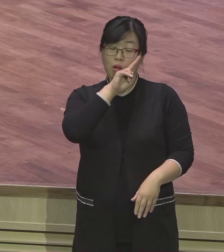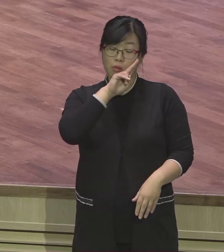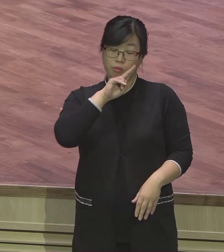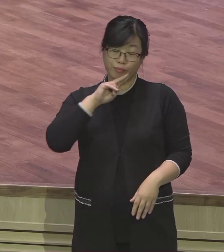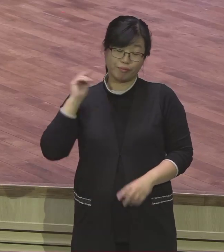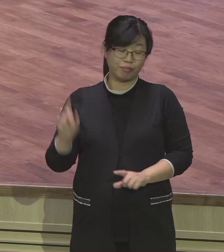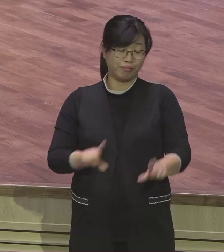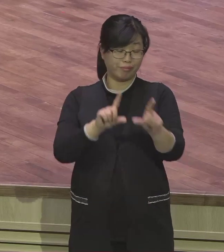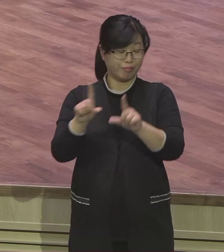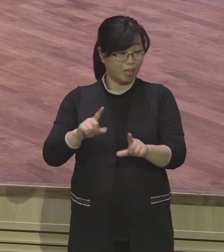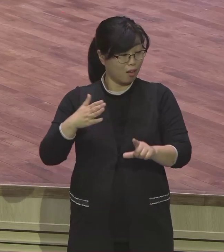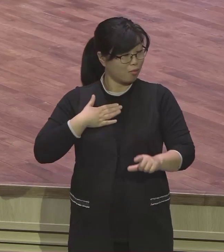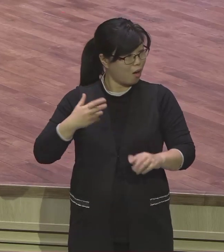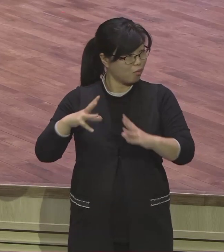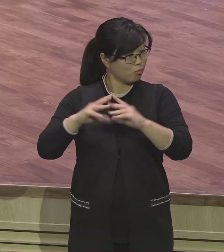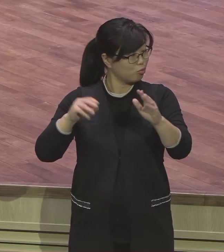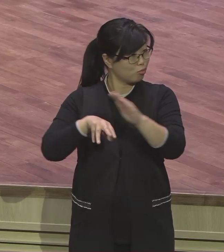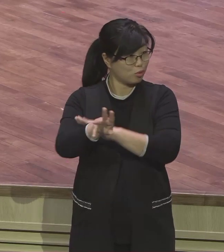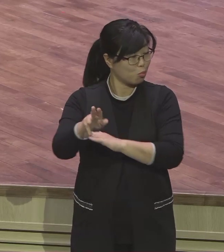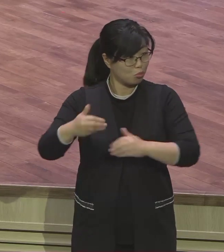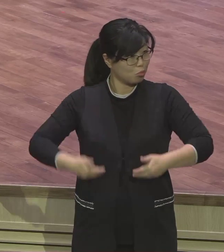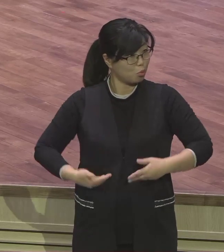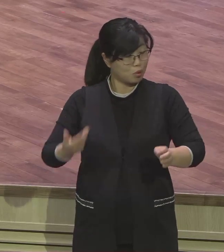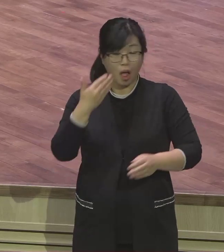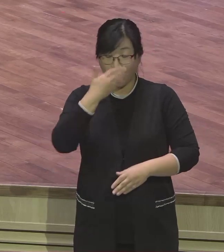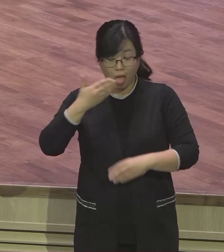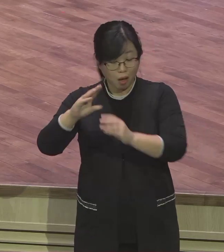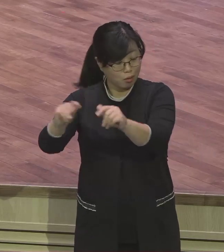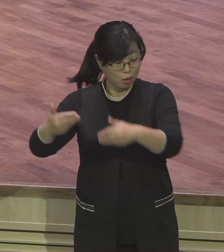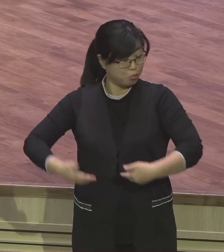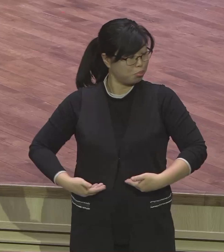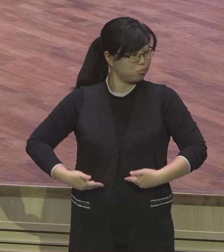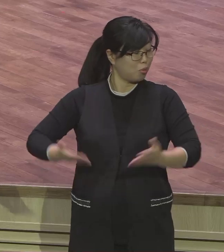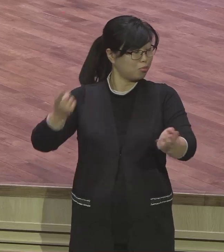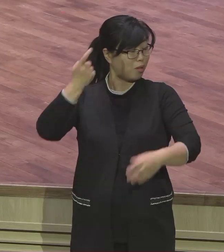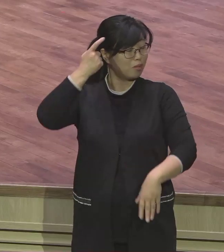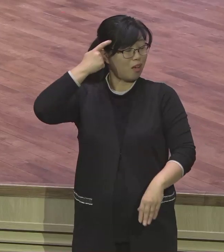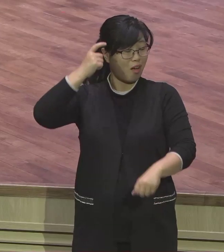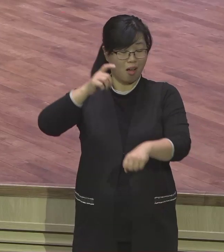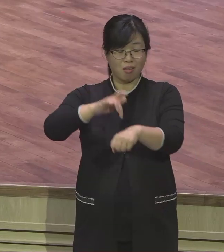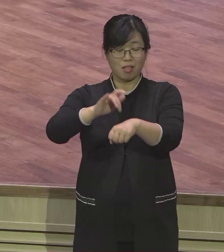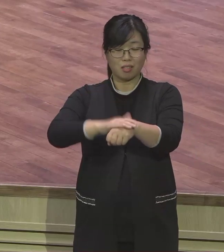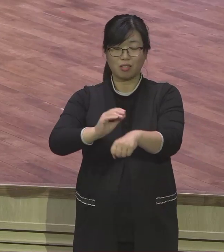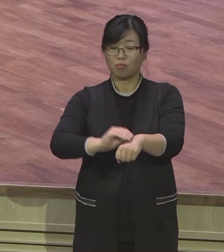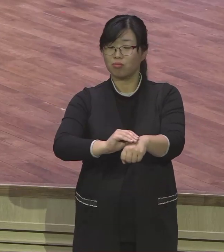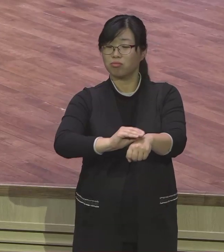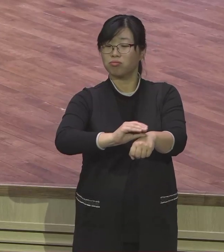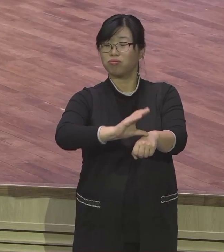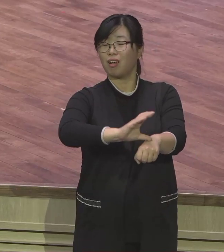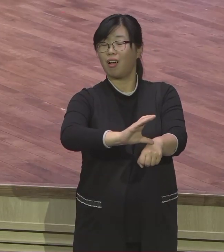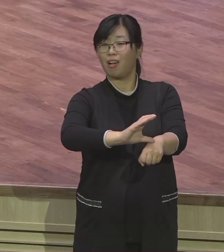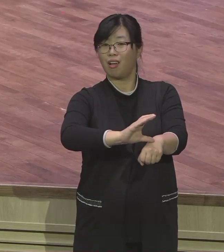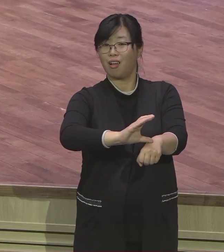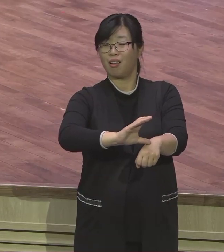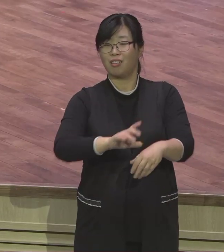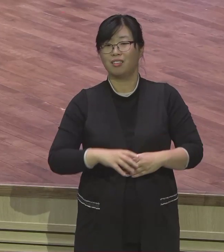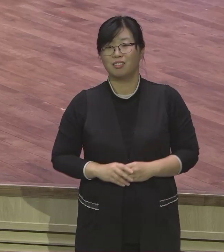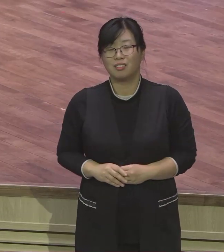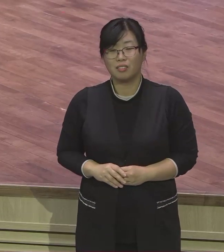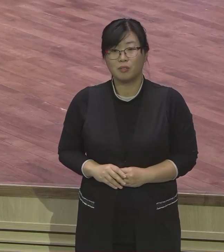쫓아오고 홍해는 막혀있고 이렇게 있으니까 이스라엘 백성들이 본성이 드러나죠 모세를 향해가지고 말이지 우리가 매장지가 애굽에